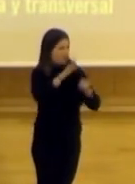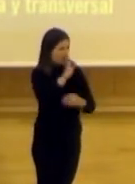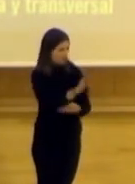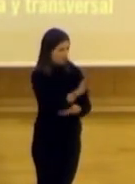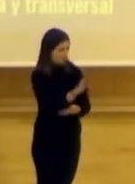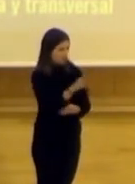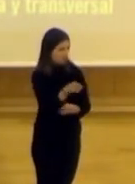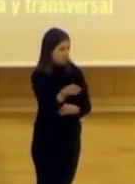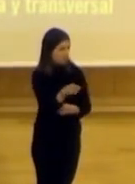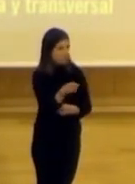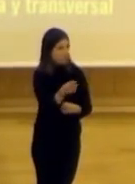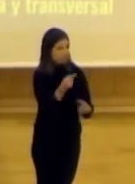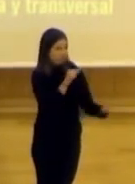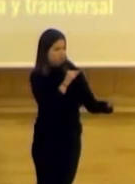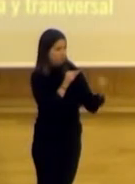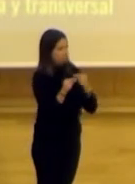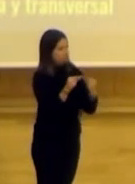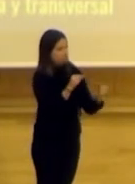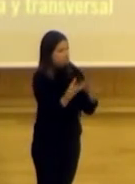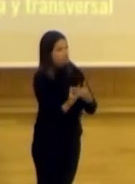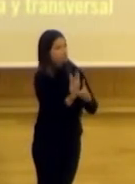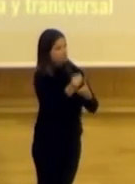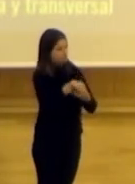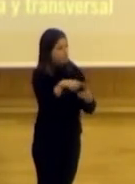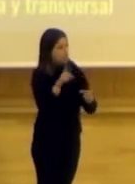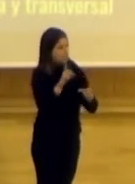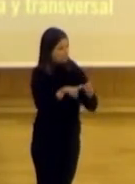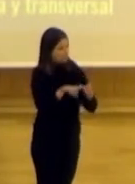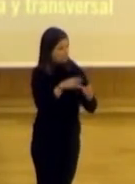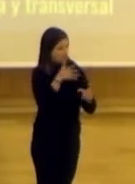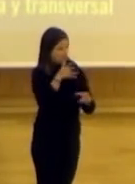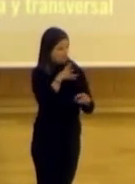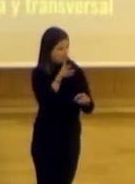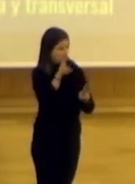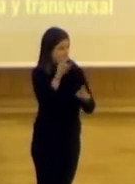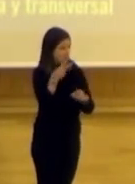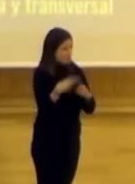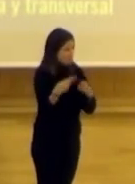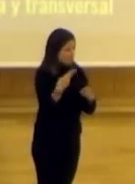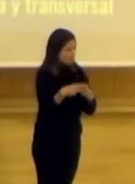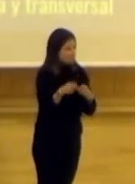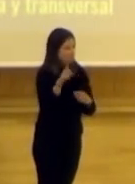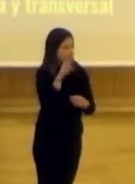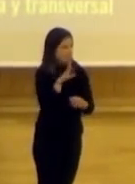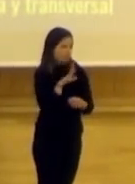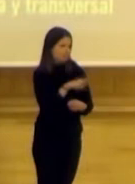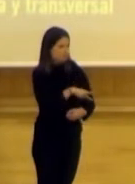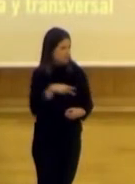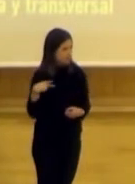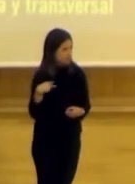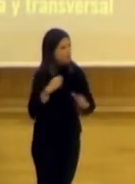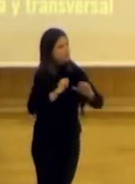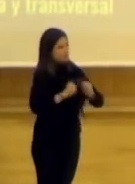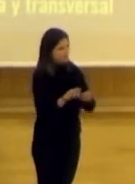Entonces, en esta gran discusión entra la participación, esto estoy hablando de la teoría política, es una referencia más general, y